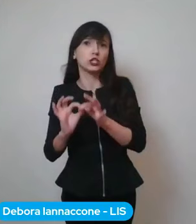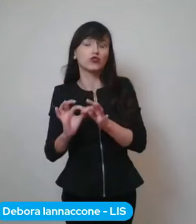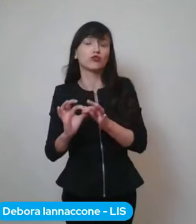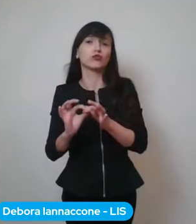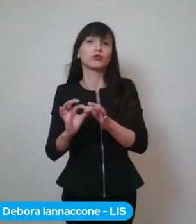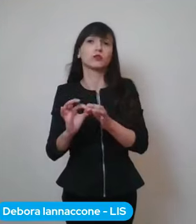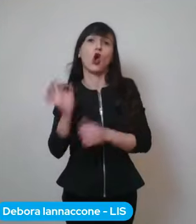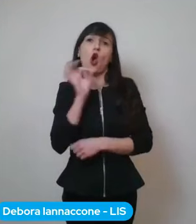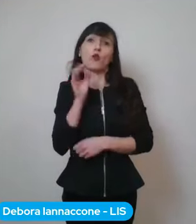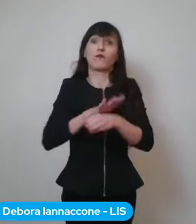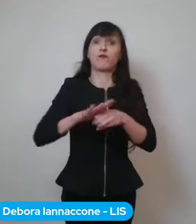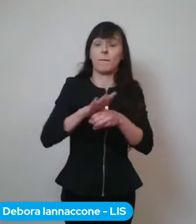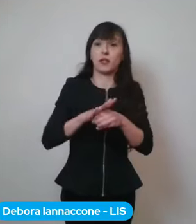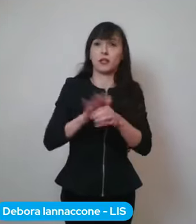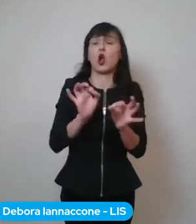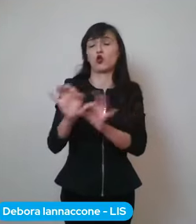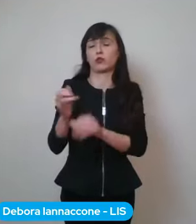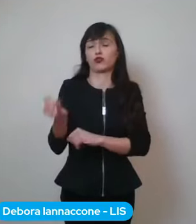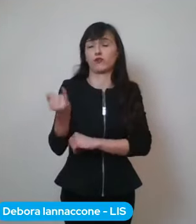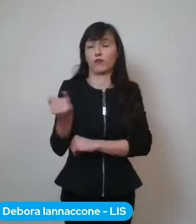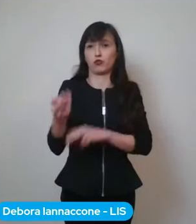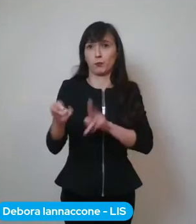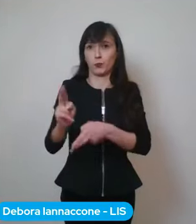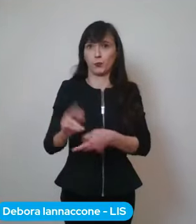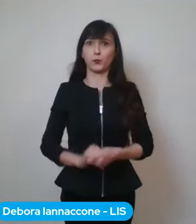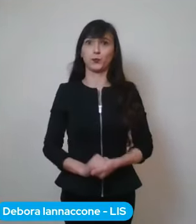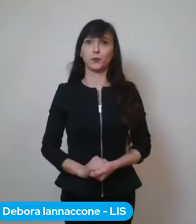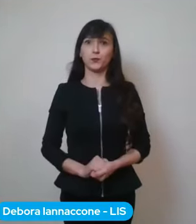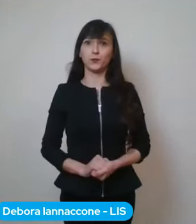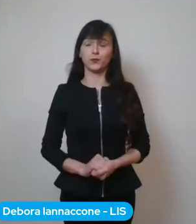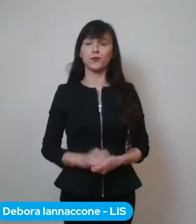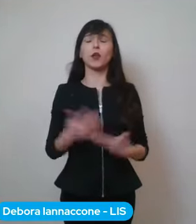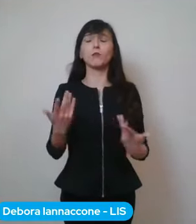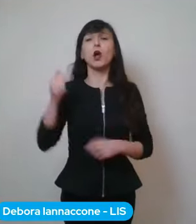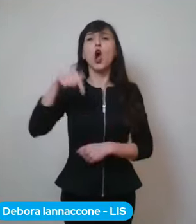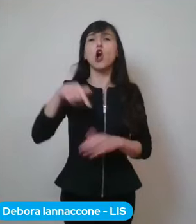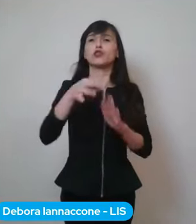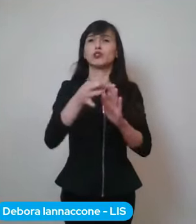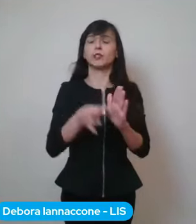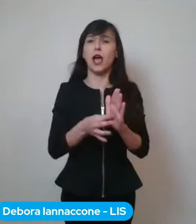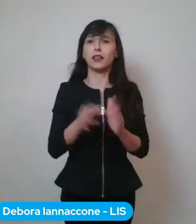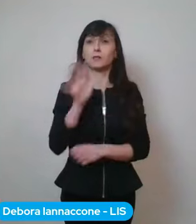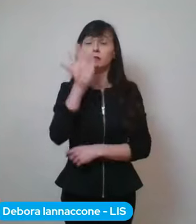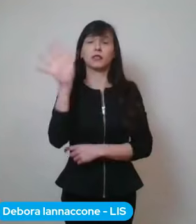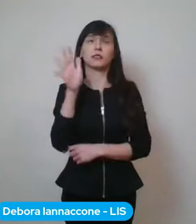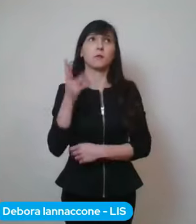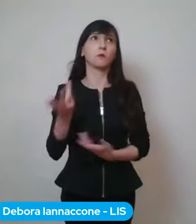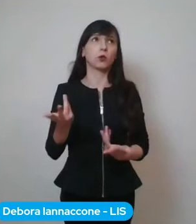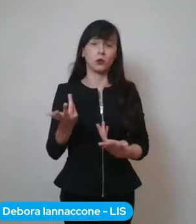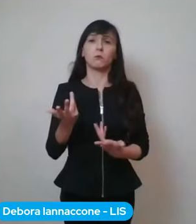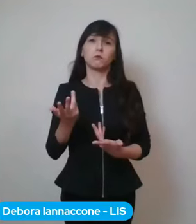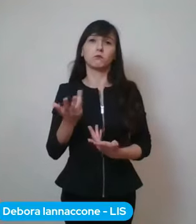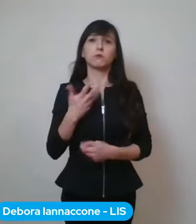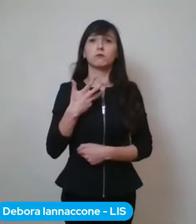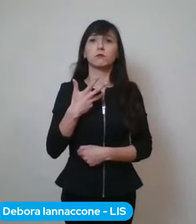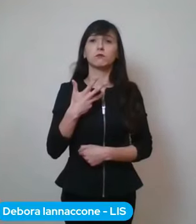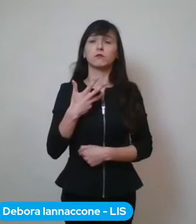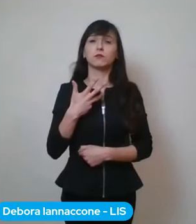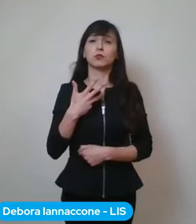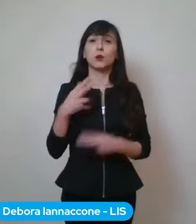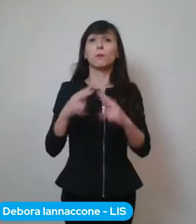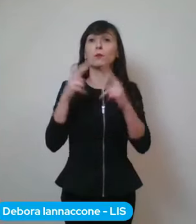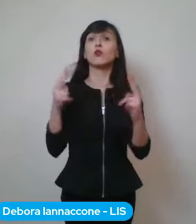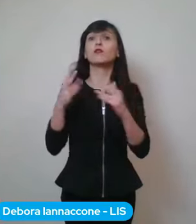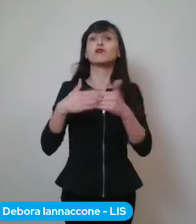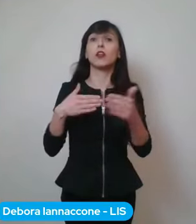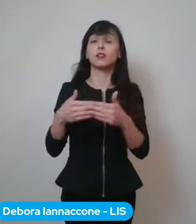familiare. Per quanto riguarda i dati di oggi per esempio abbiamo un dato per la nostra provincia